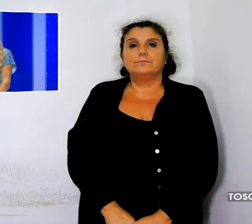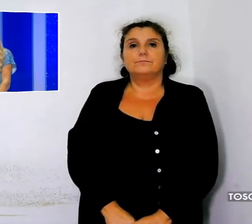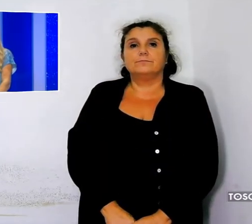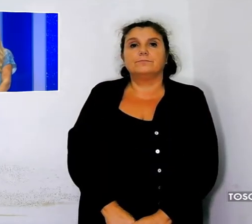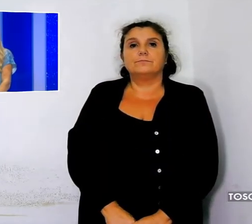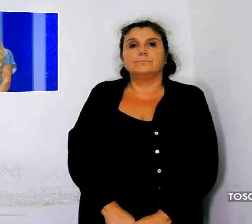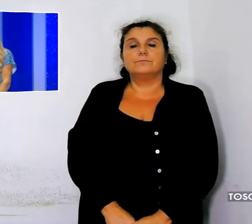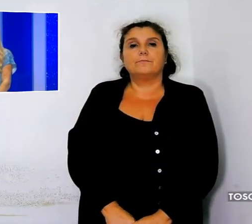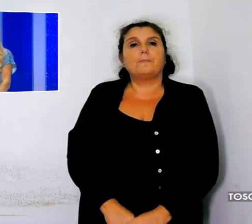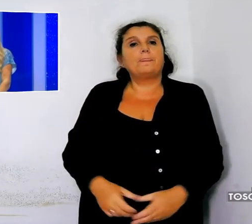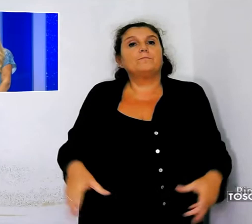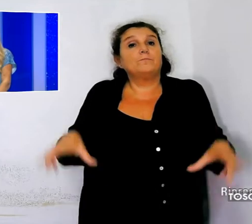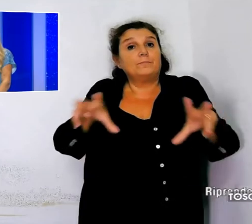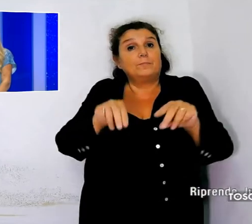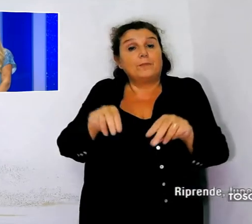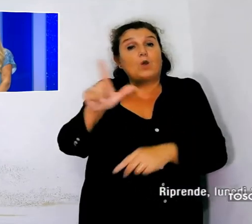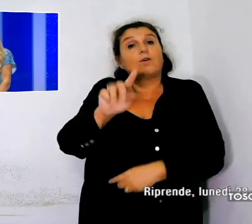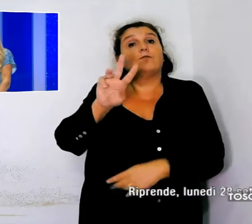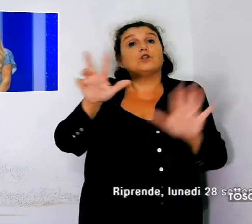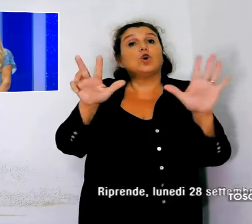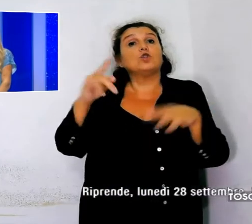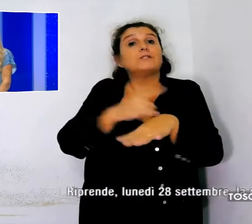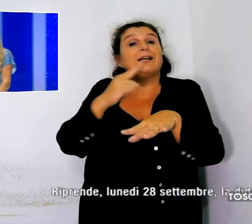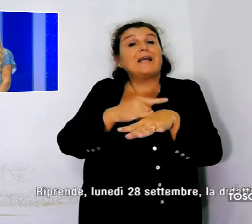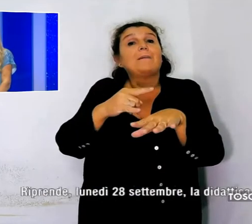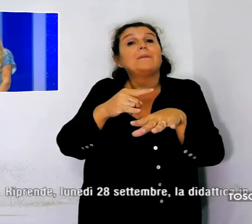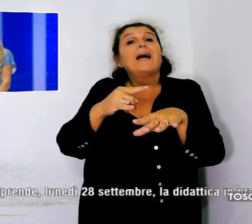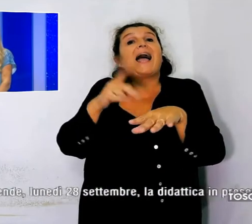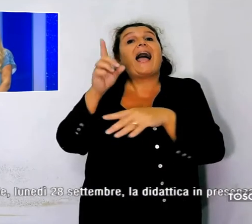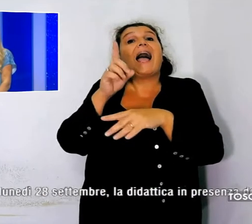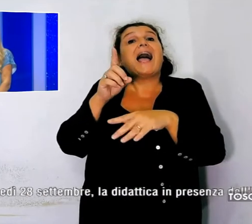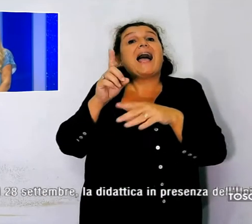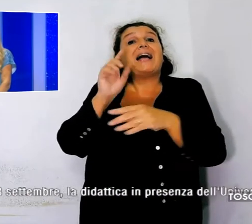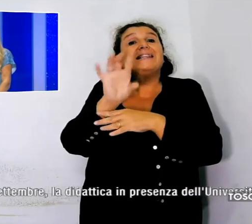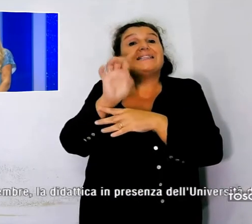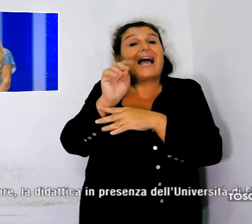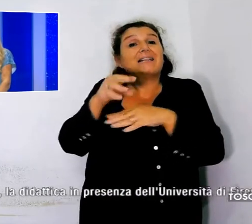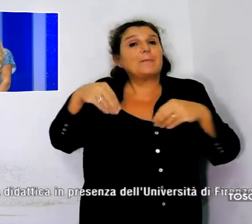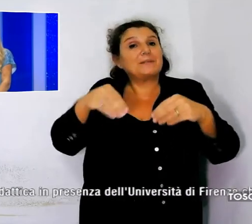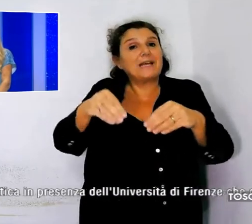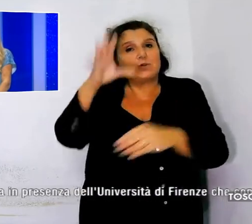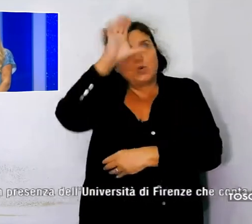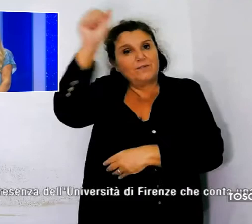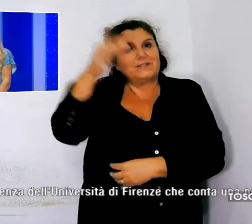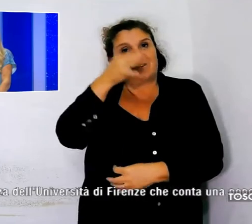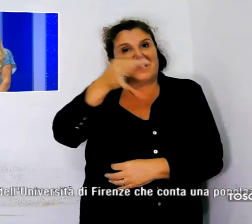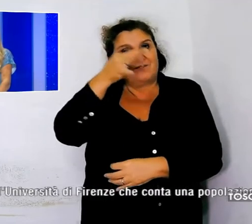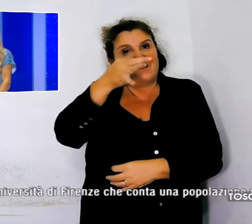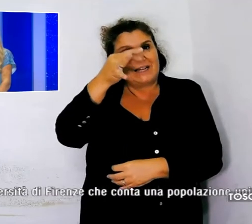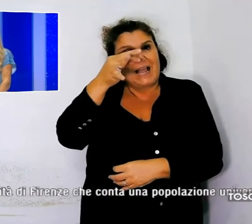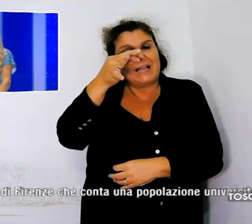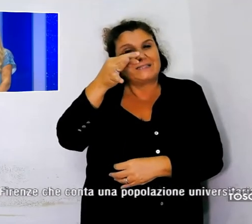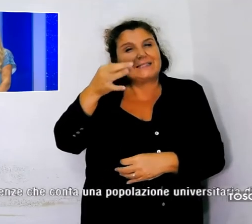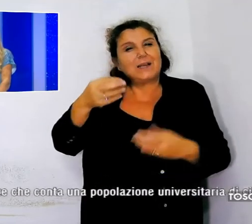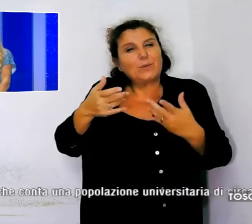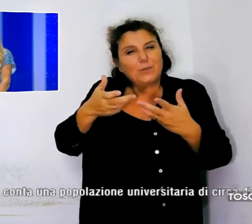Riprende lunedì 28 settembre la didattica in presenza dell'Università di Firenze, che conta una popolazione